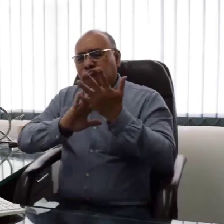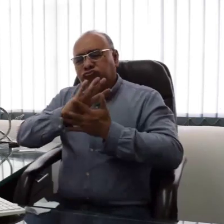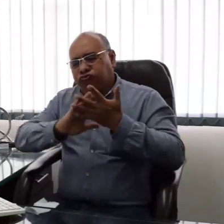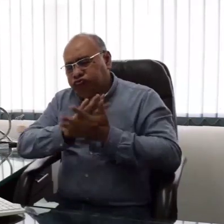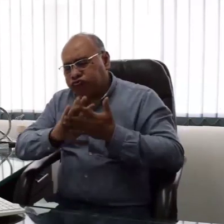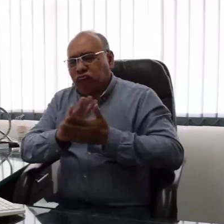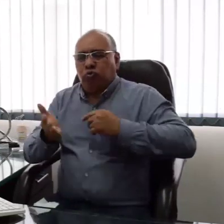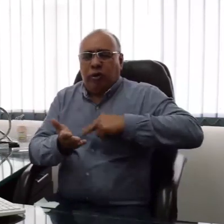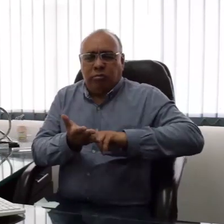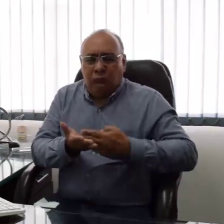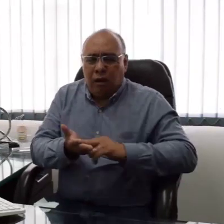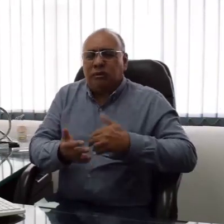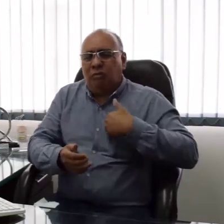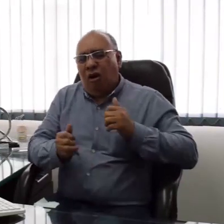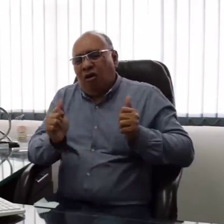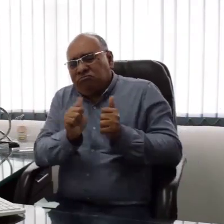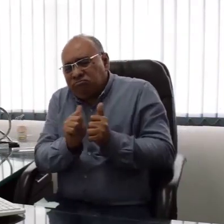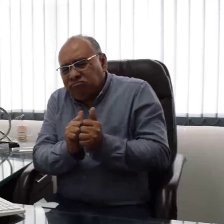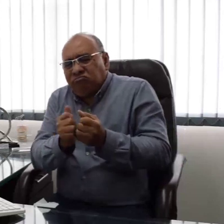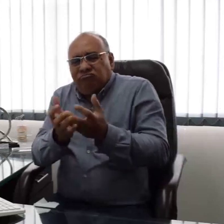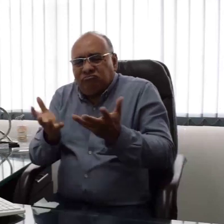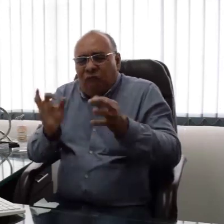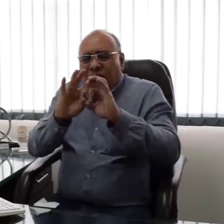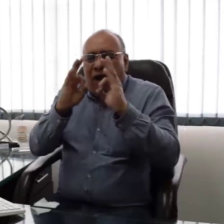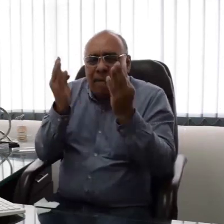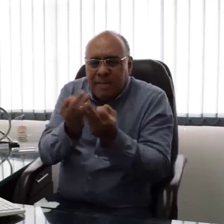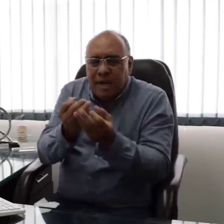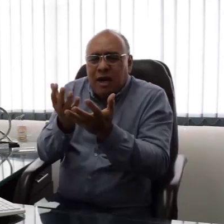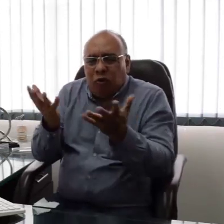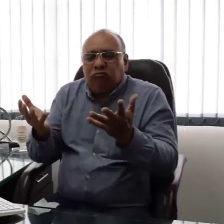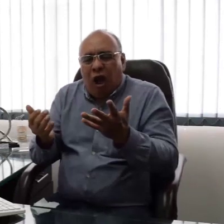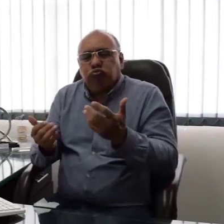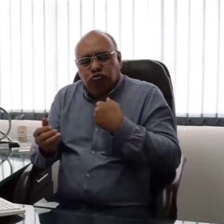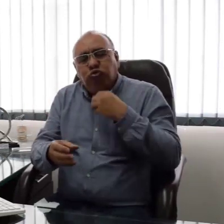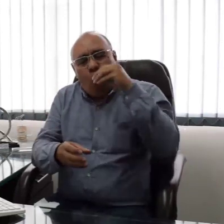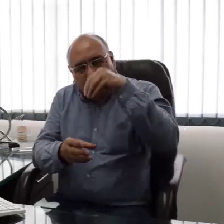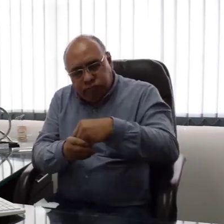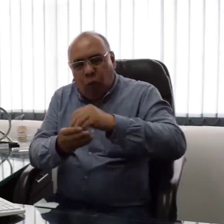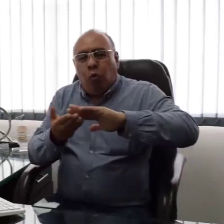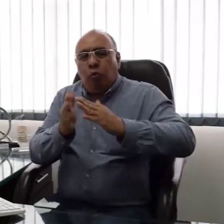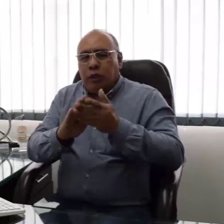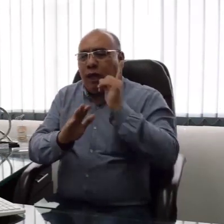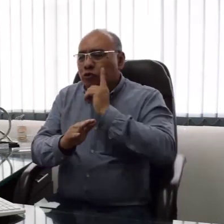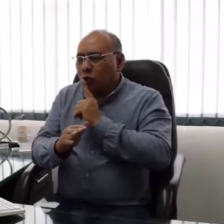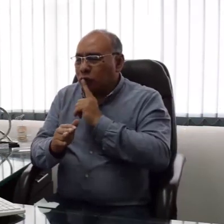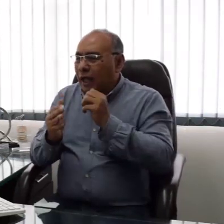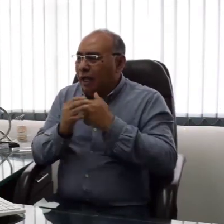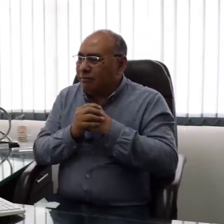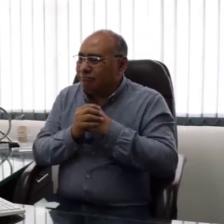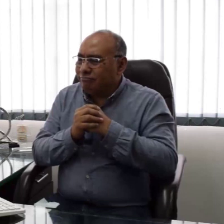experiencia siendo usuarios de la lengua de señas o ejerciendo como intérpretes, el estar en contacto continuo con personas sordas o tener familias